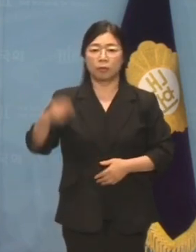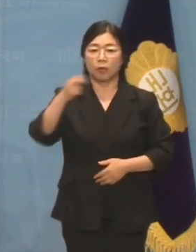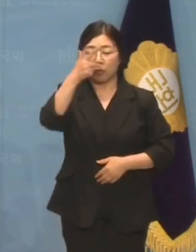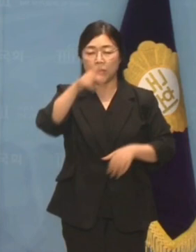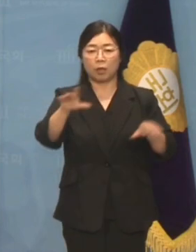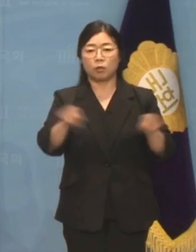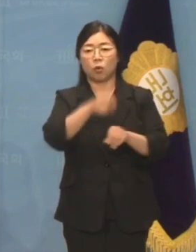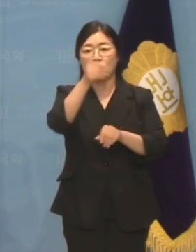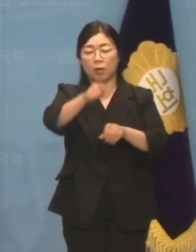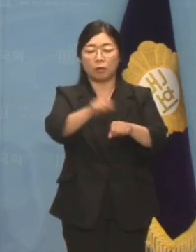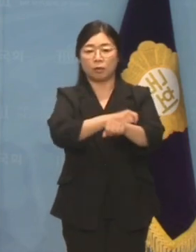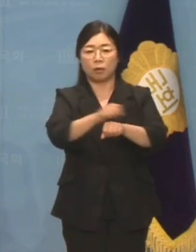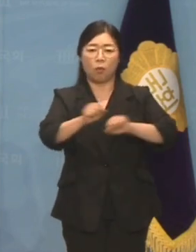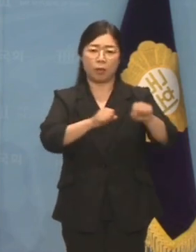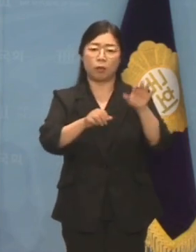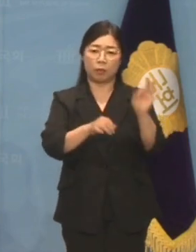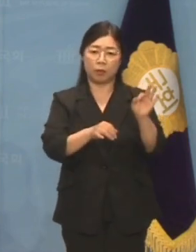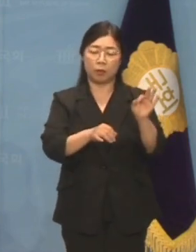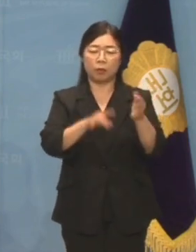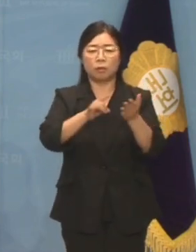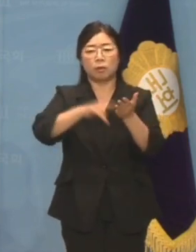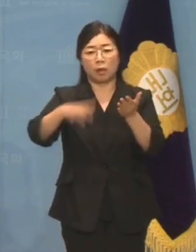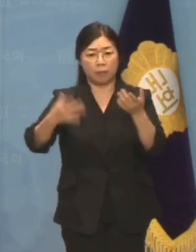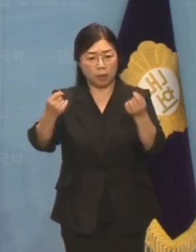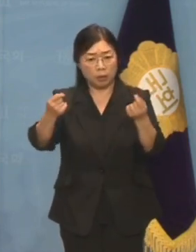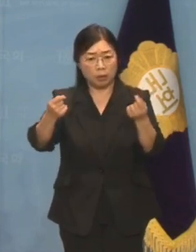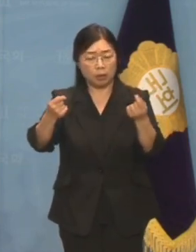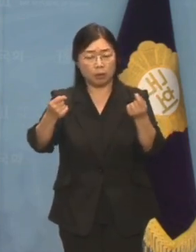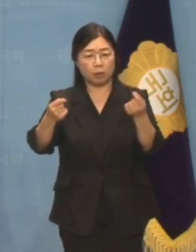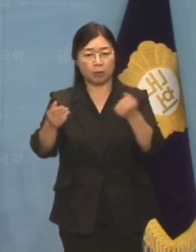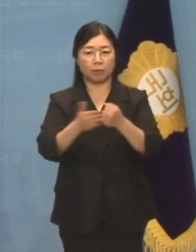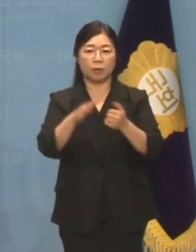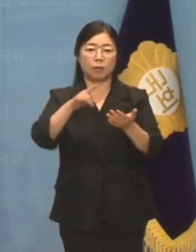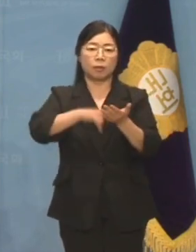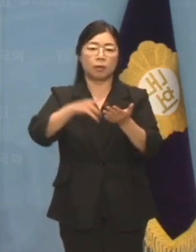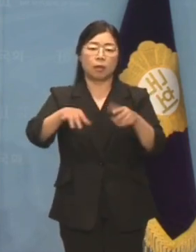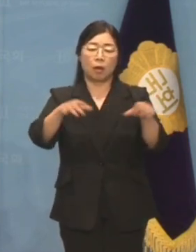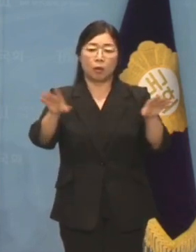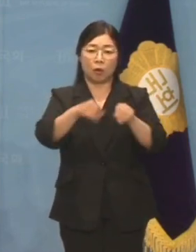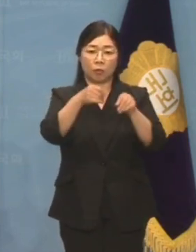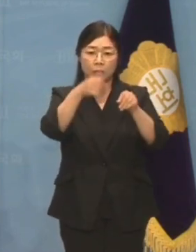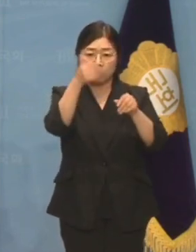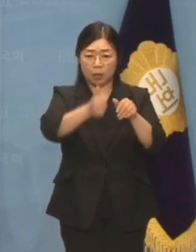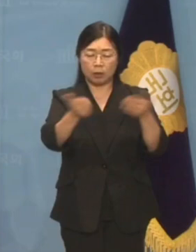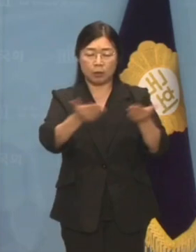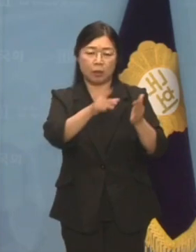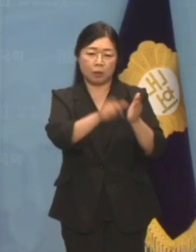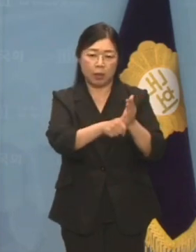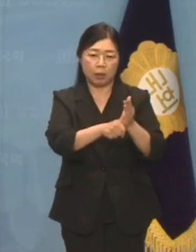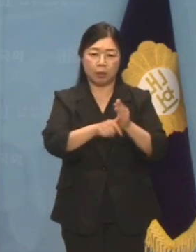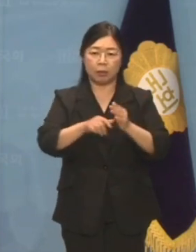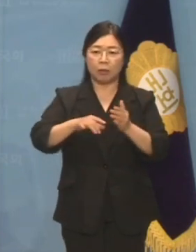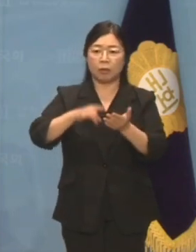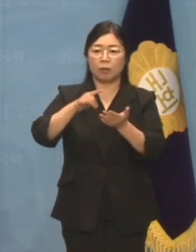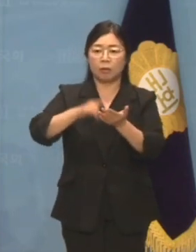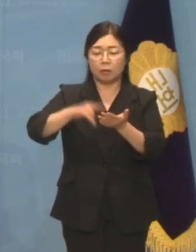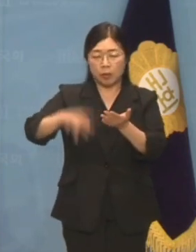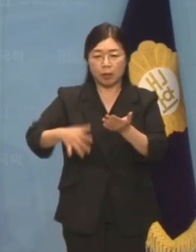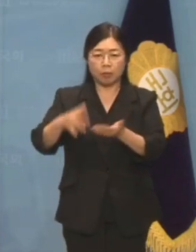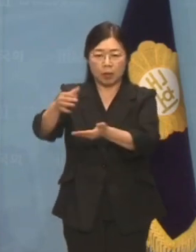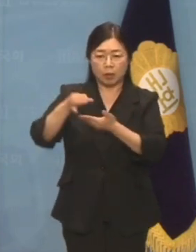국민혈세 아닙니까? 윤석열 대통령, 검찰총장 시절에 국민혈세인 특활비